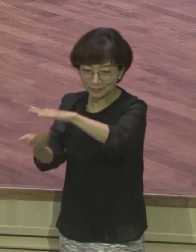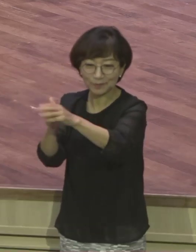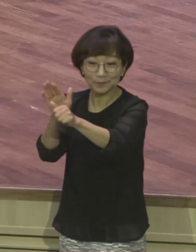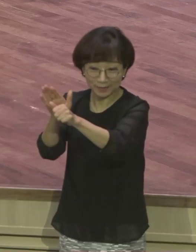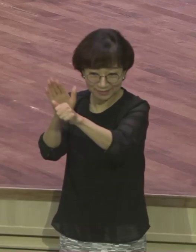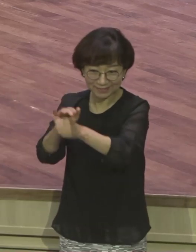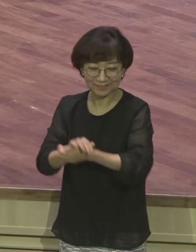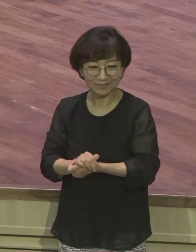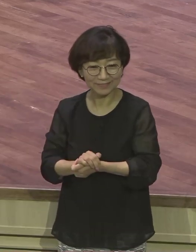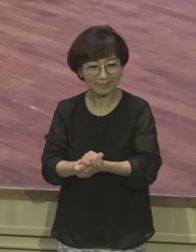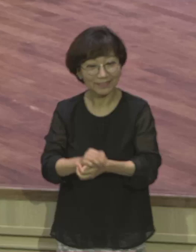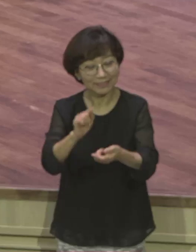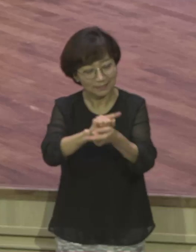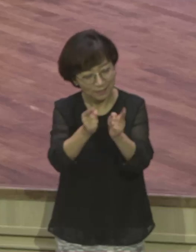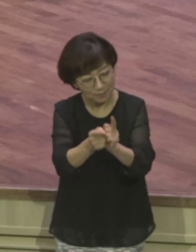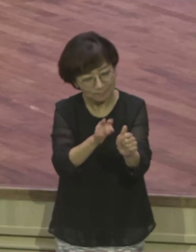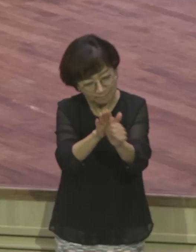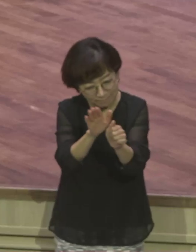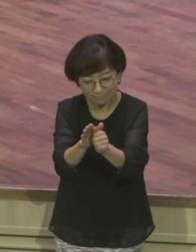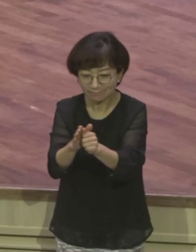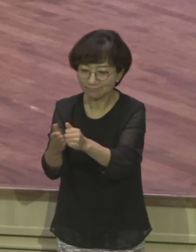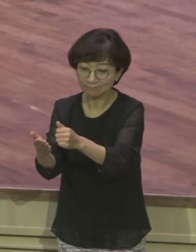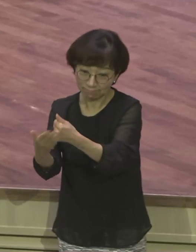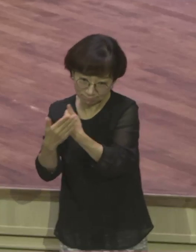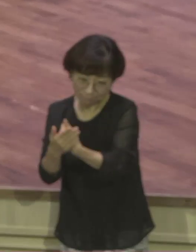용기주고 이게 이게 동력자잖아요.